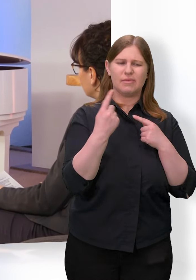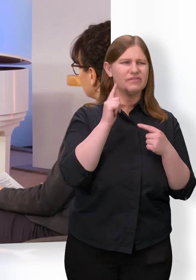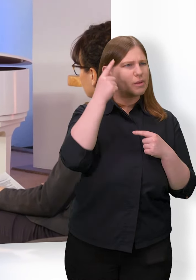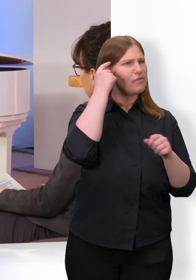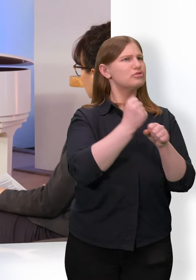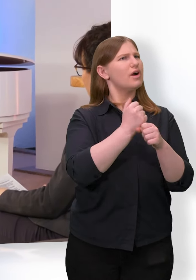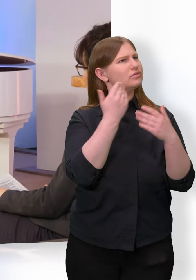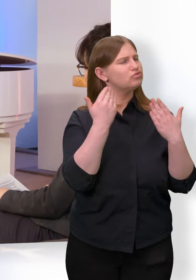machen.